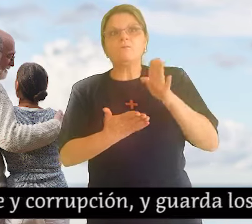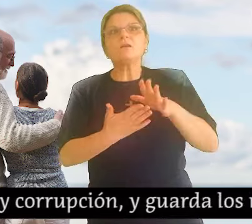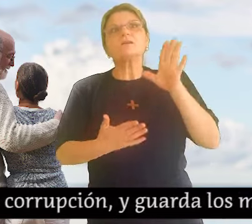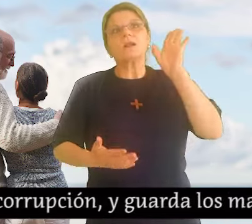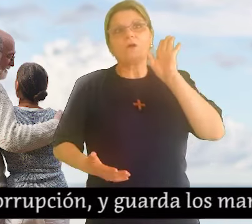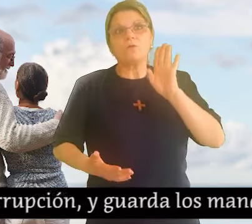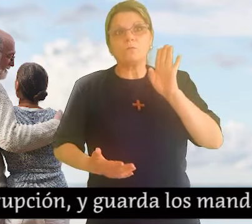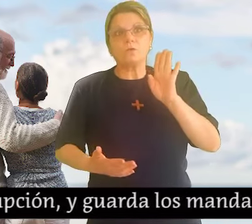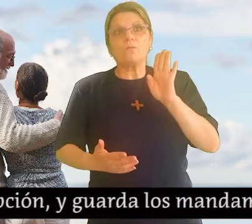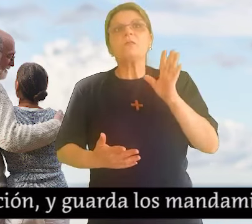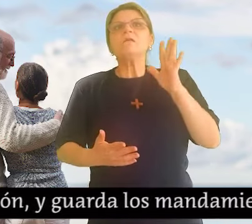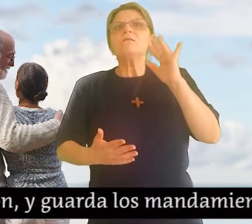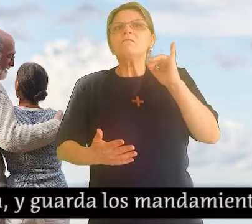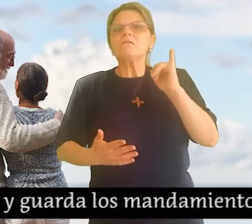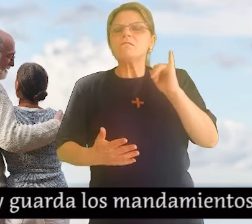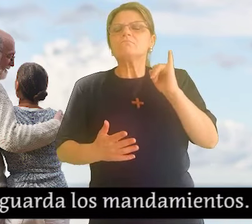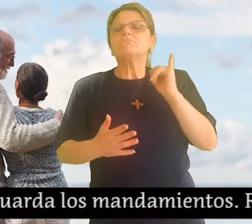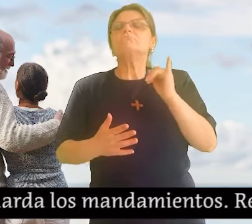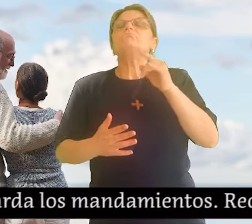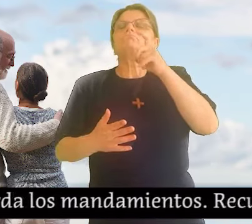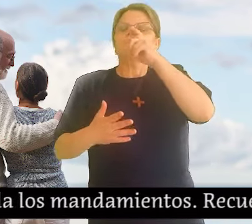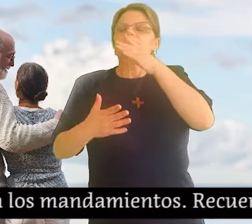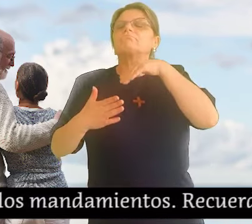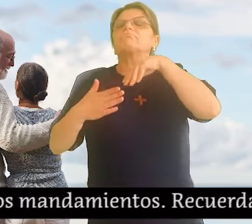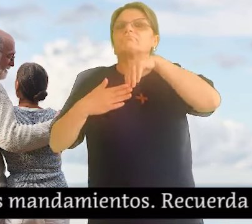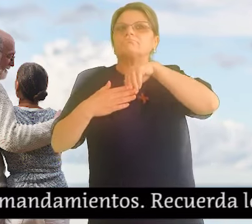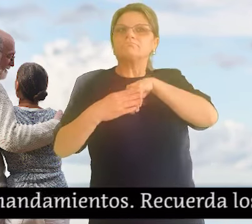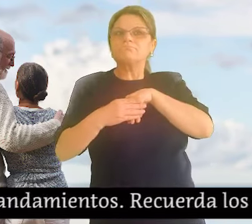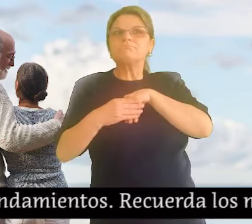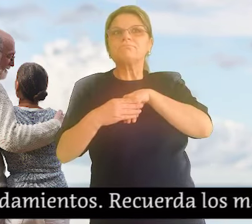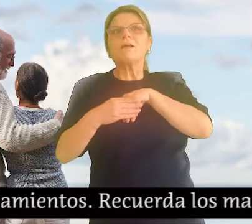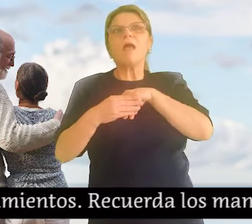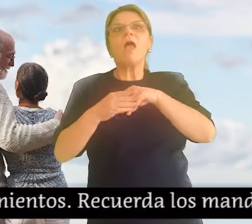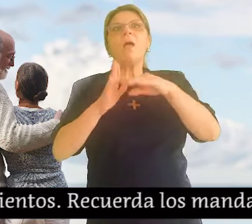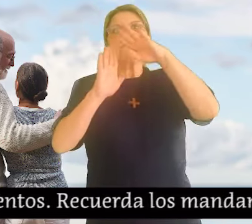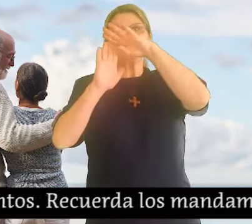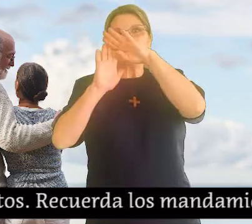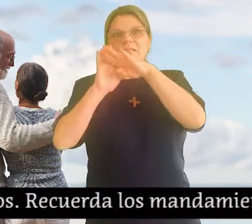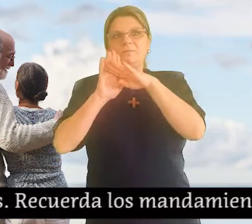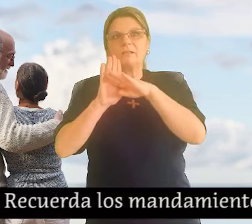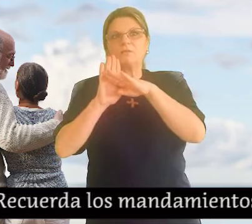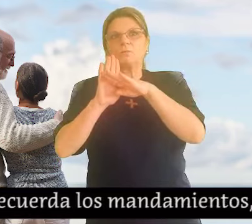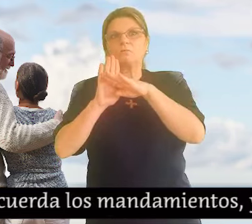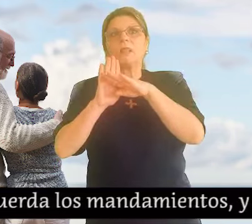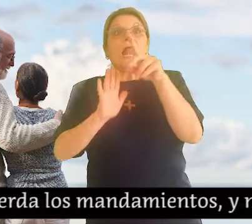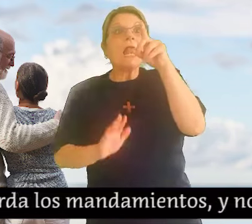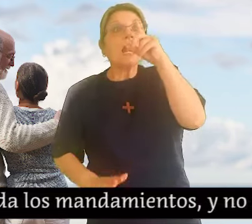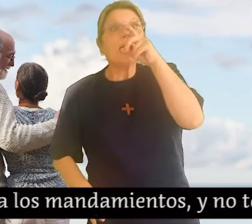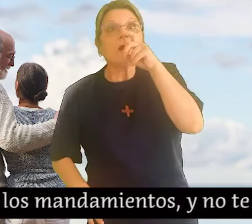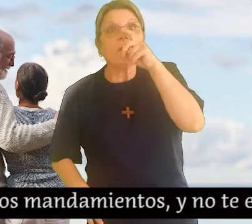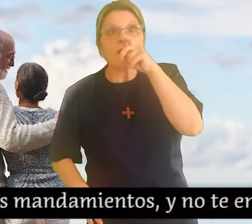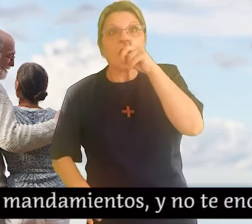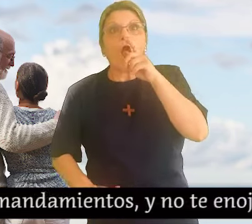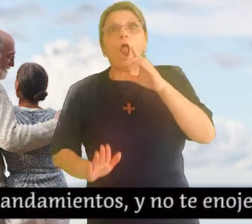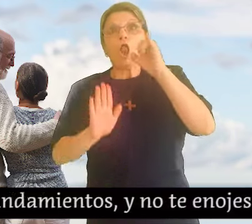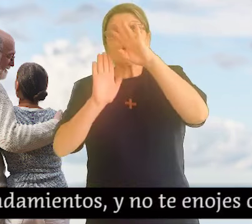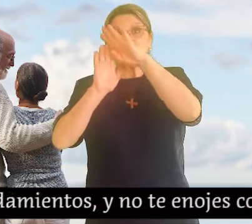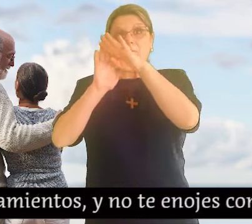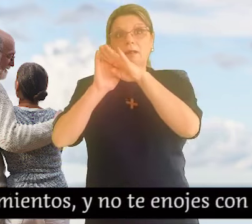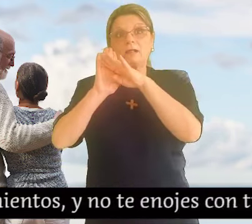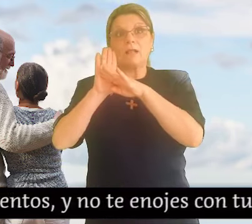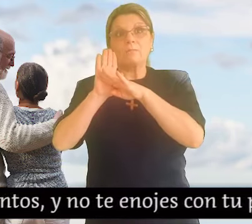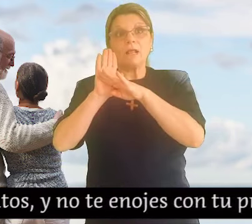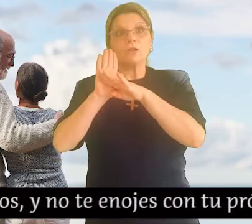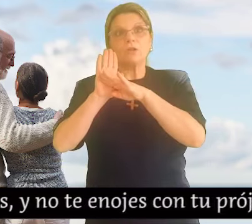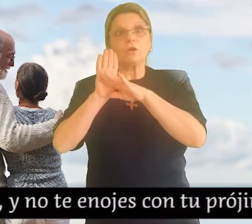Recuerda los mandamientos y no te enojes con tu prójimo. La alianza del Señor y perdona el